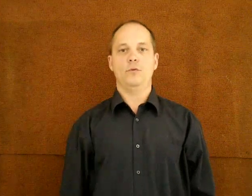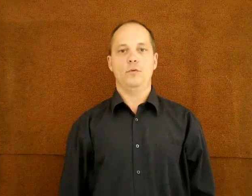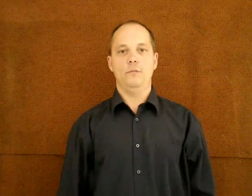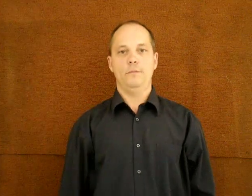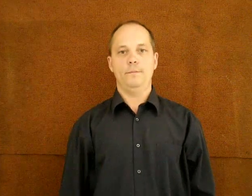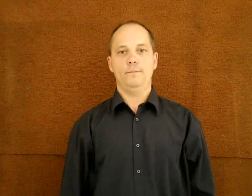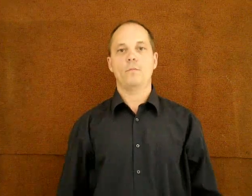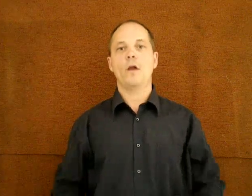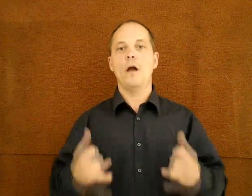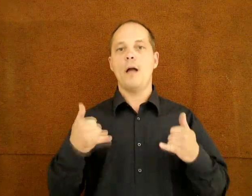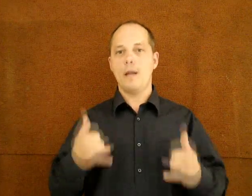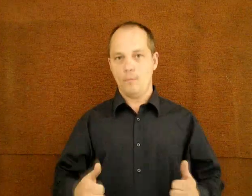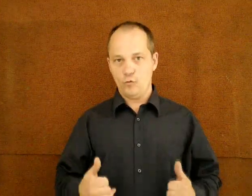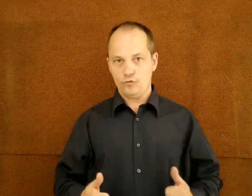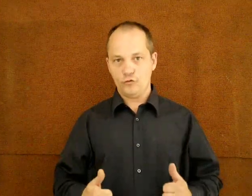Jó napot kívánok!